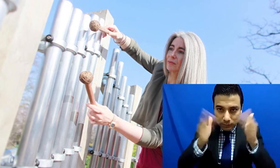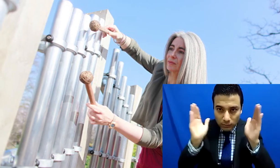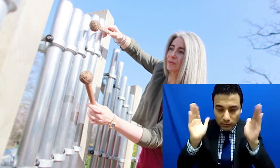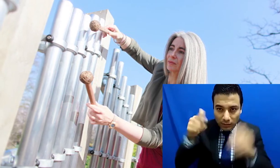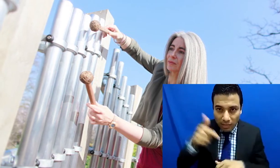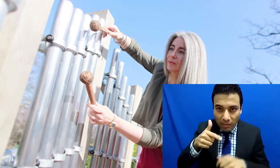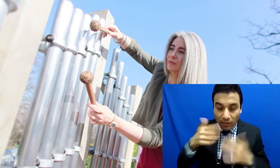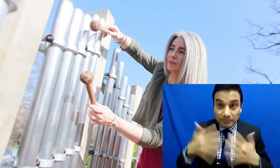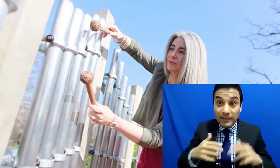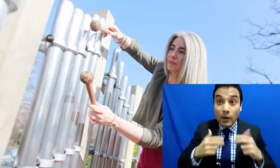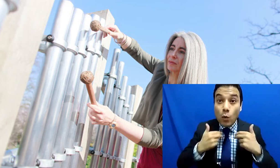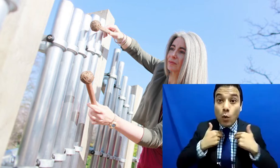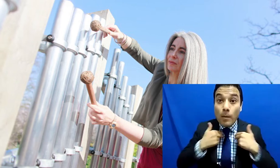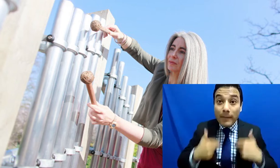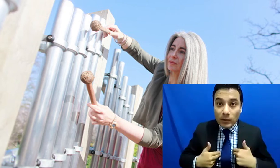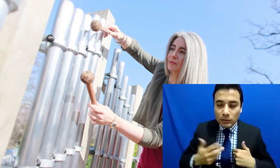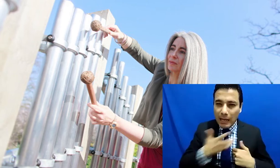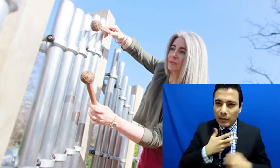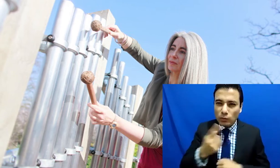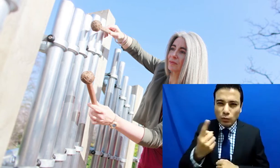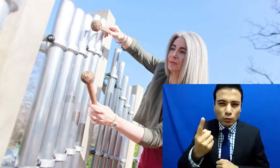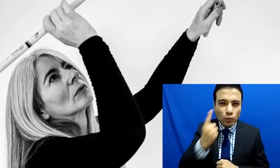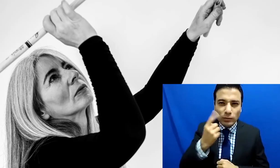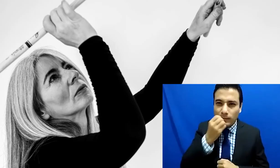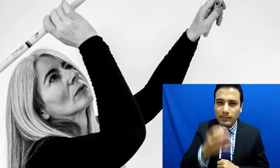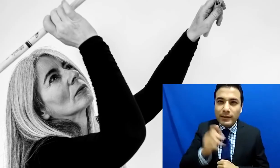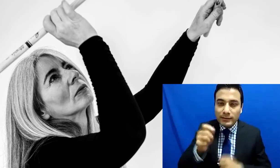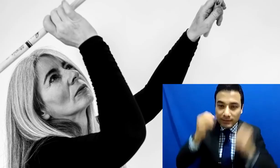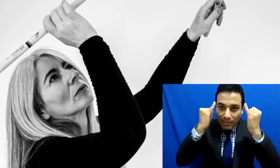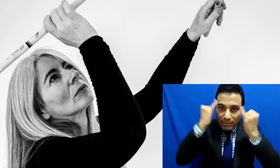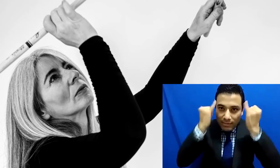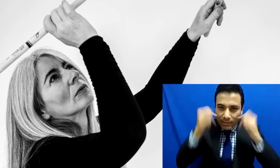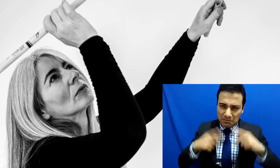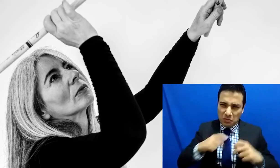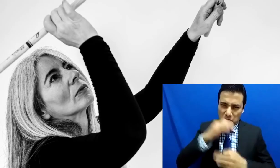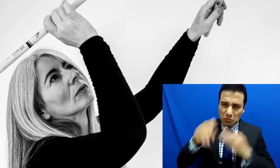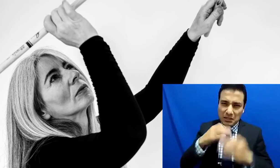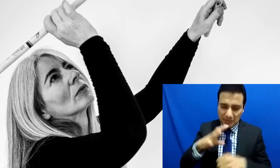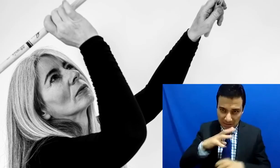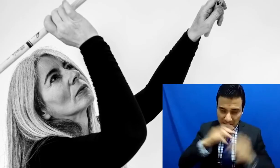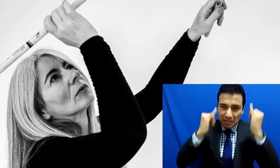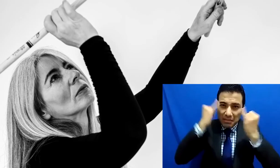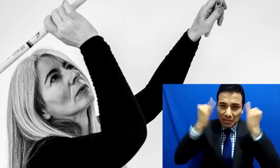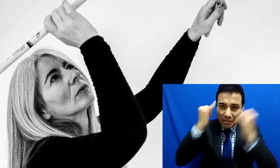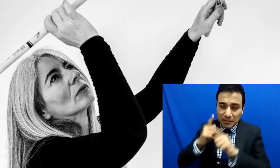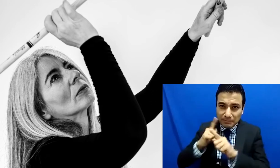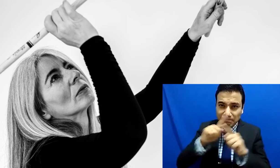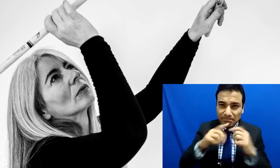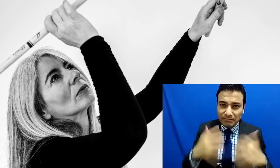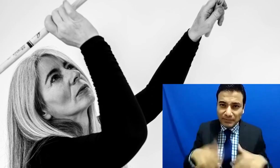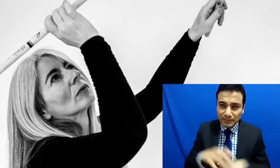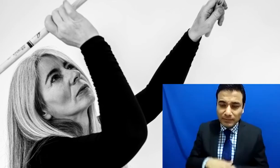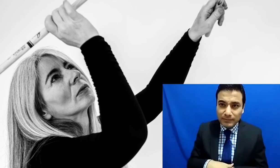humanos, que es su imaginación y todos tenemos imaginación. Entonces, ahí pues ya no hay límites. Como